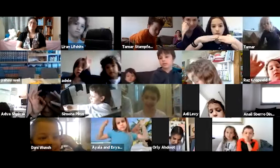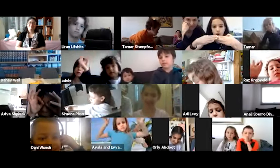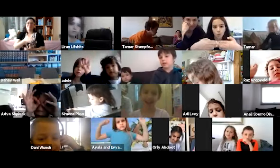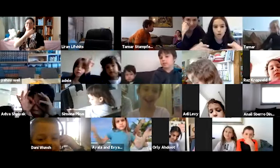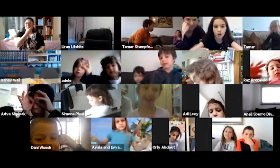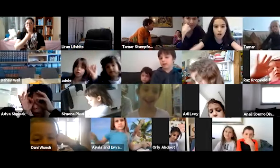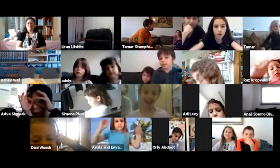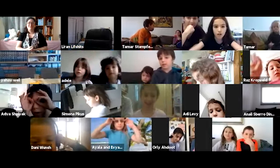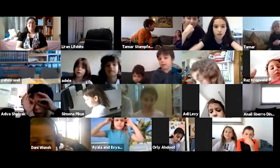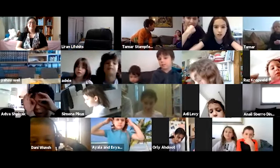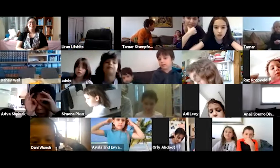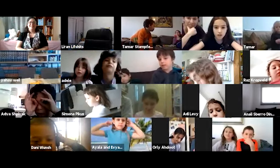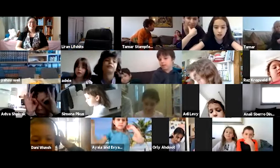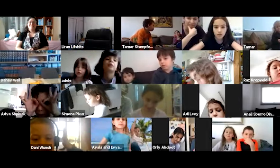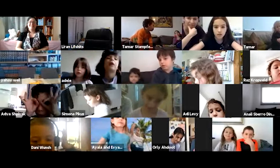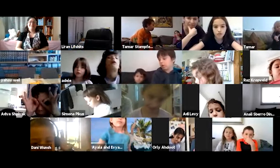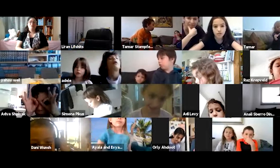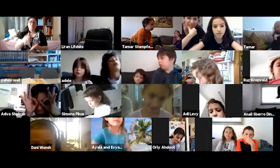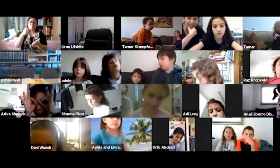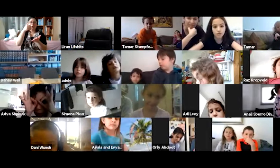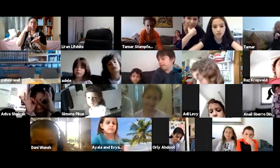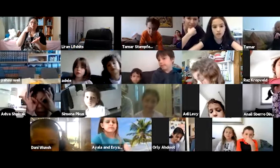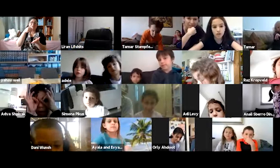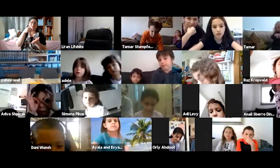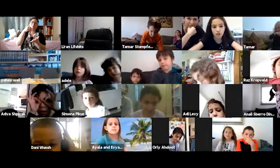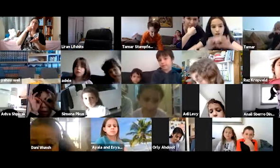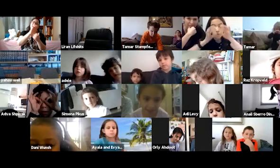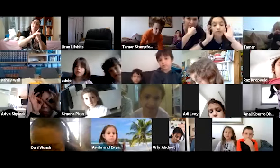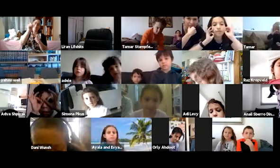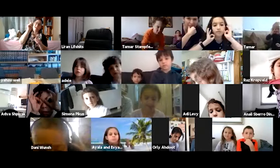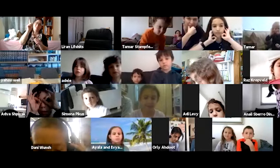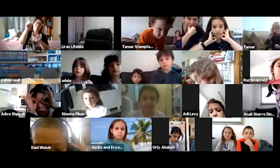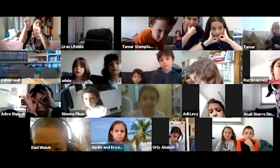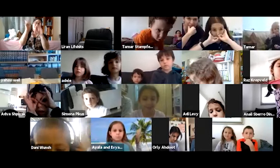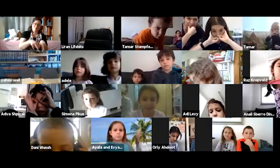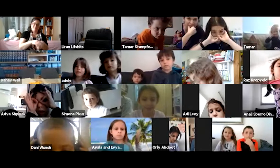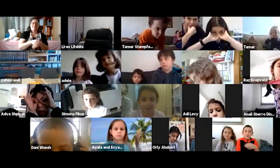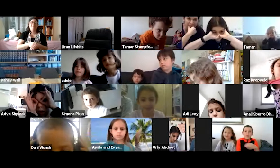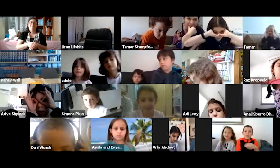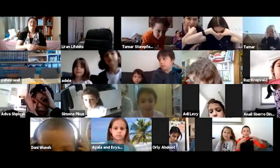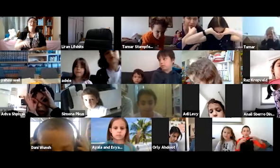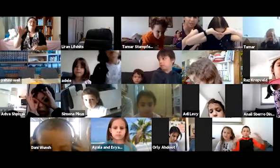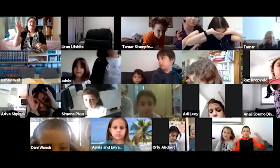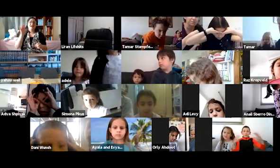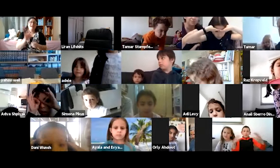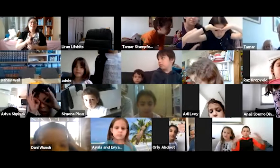יופי. אז אנחנו עושים עכשיו מ-11 וחוזרים למטה. אחד